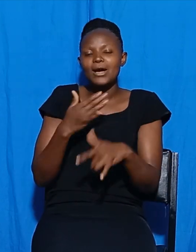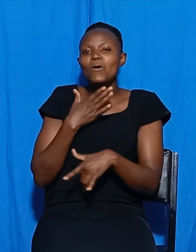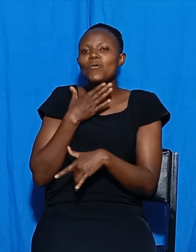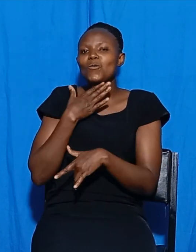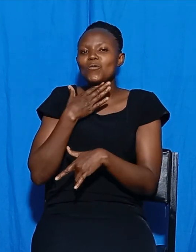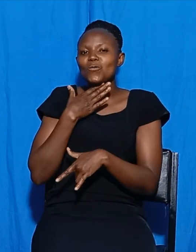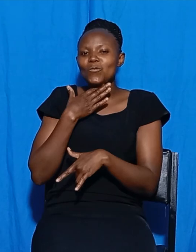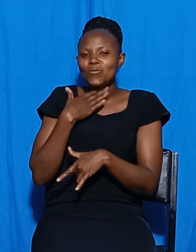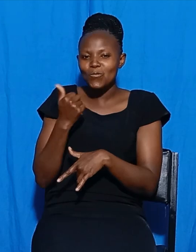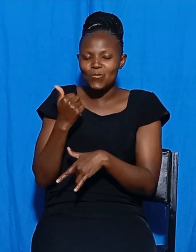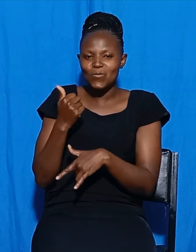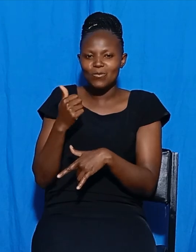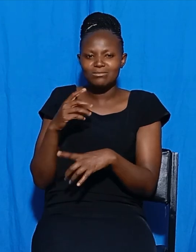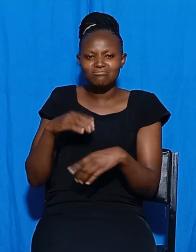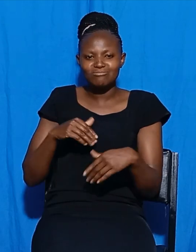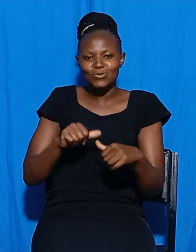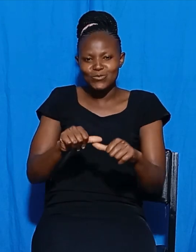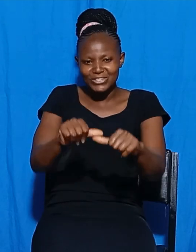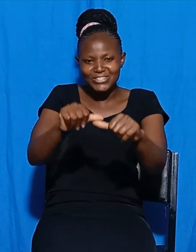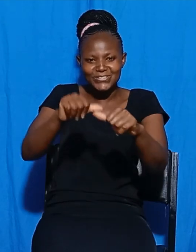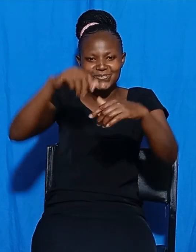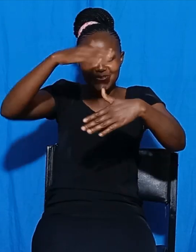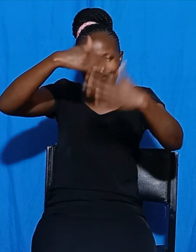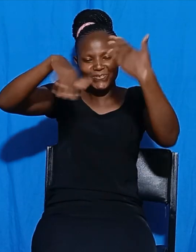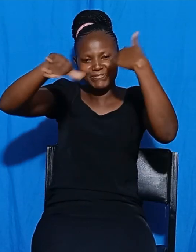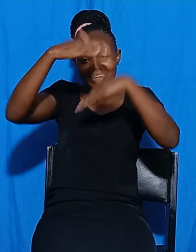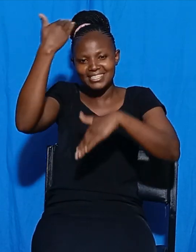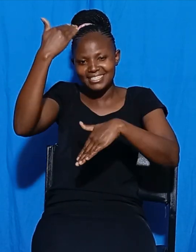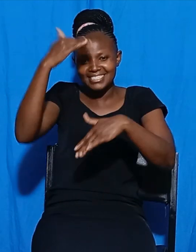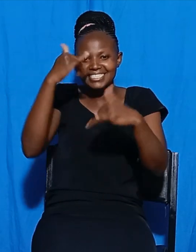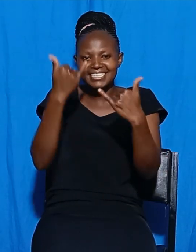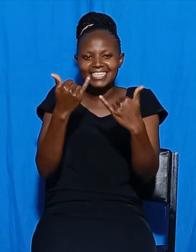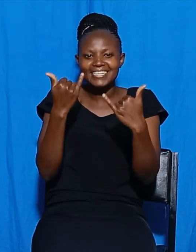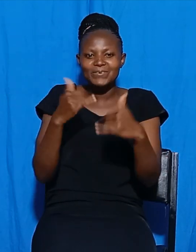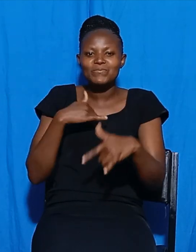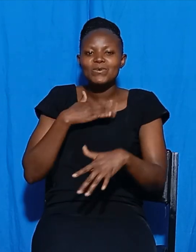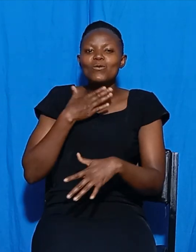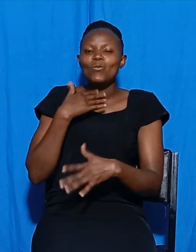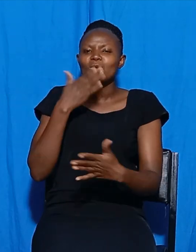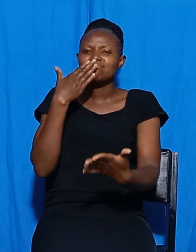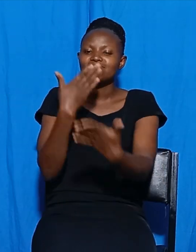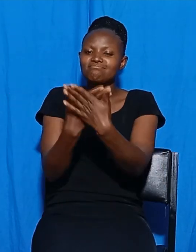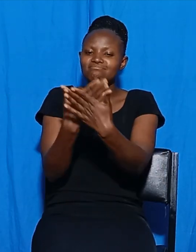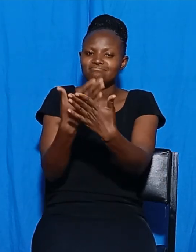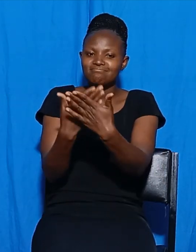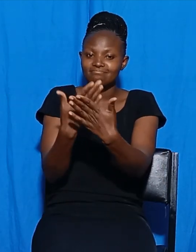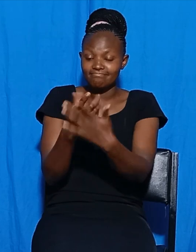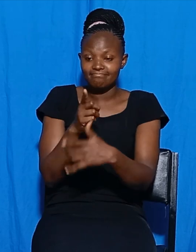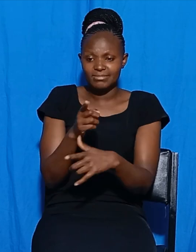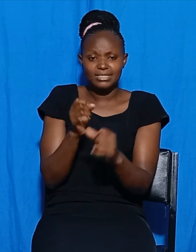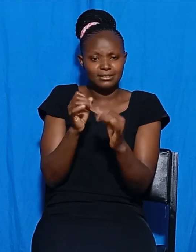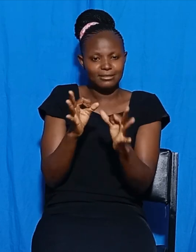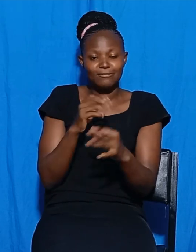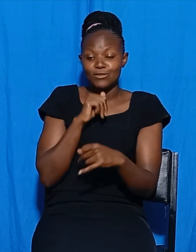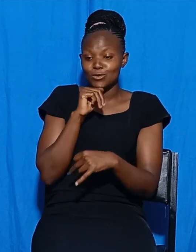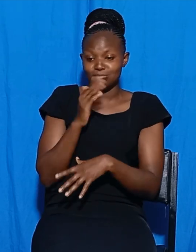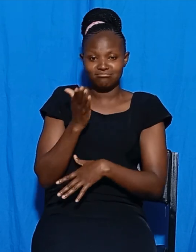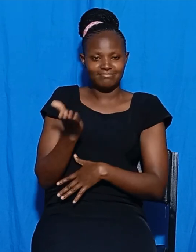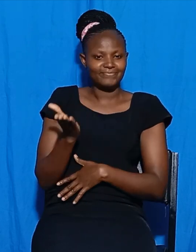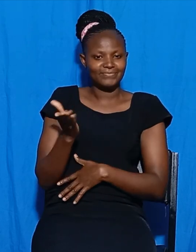Nyene ndo utunga mubea ni tundu kethi watimu jesi balanete wa